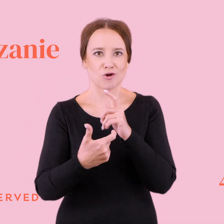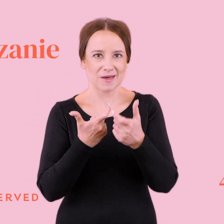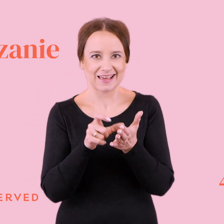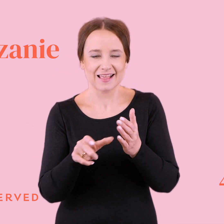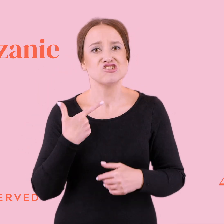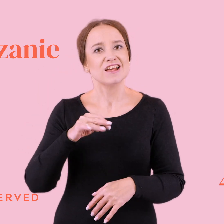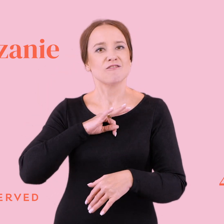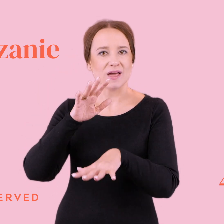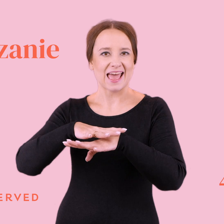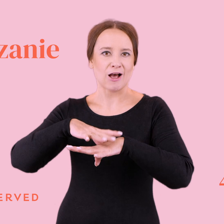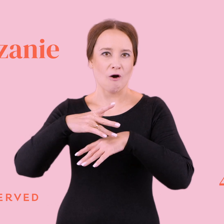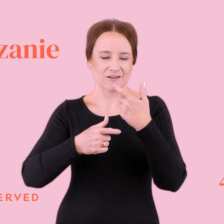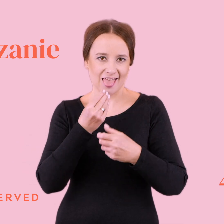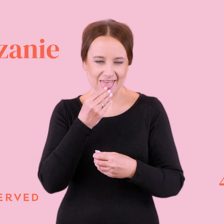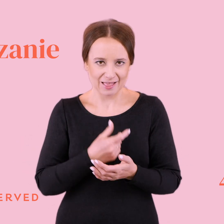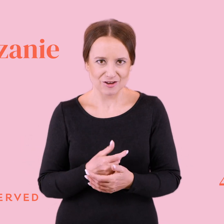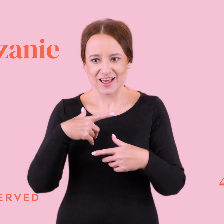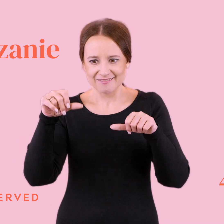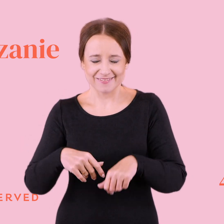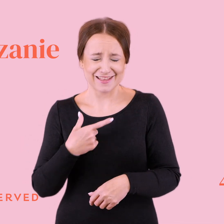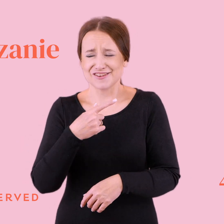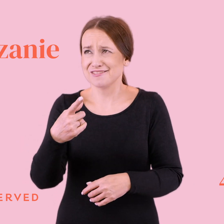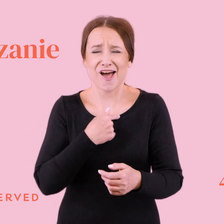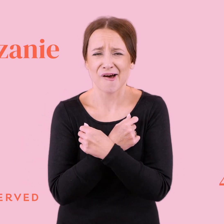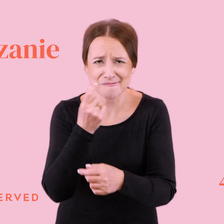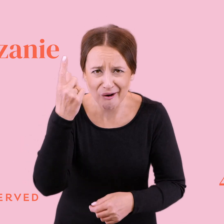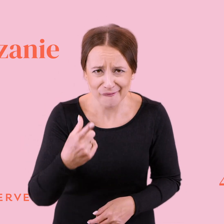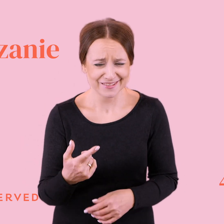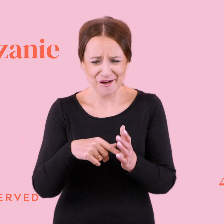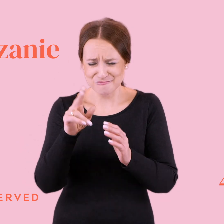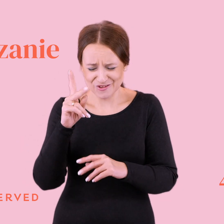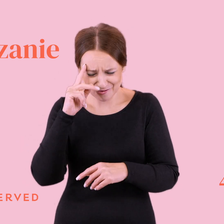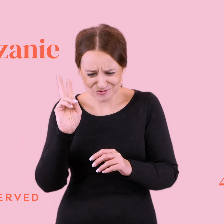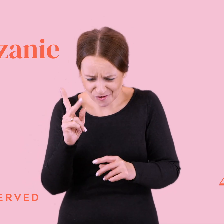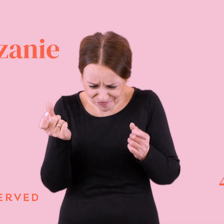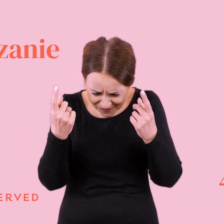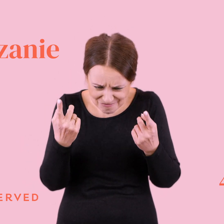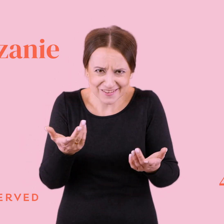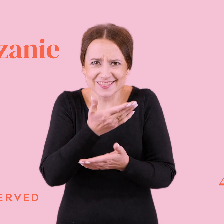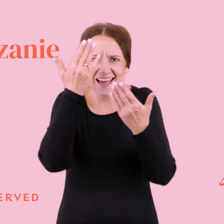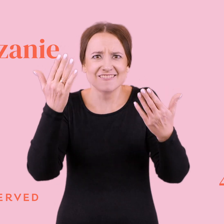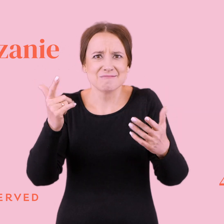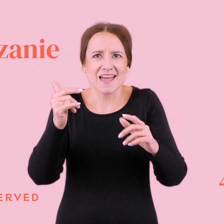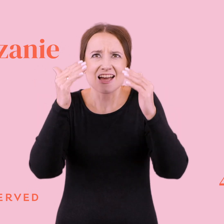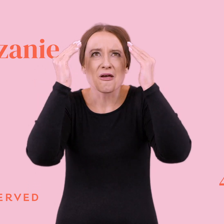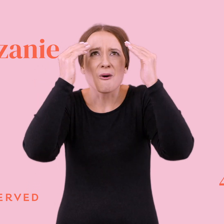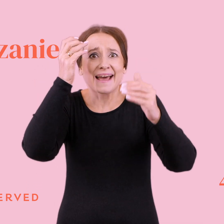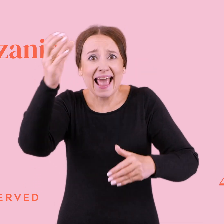rybę w jakiejś tam knajpie w ustce. Ja w ogóle kocham ten pomysł. sensie to musiał stworzyć jakiś nie wiem, umysł geniusza. W